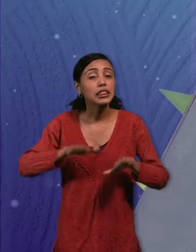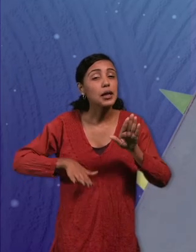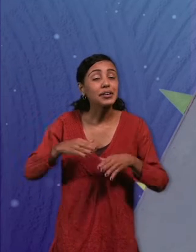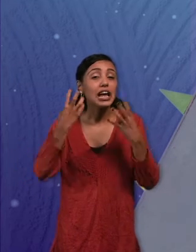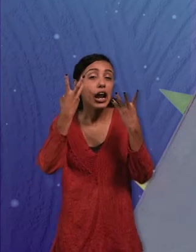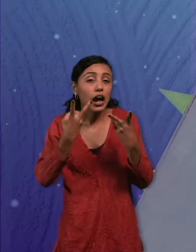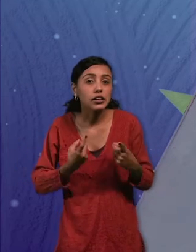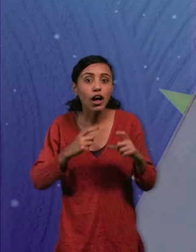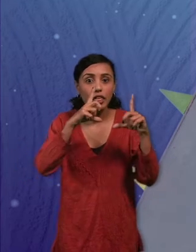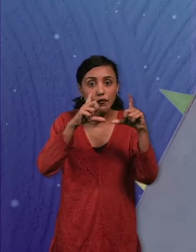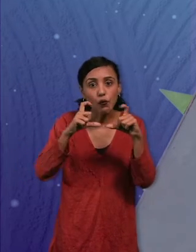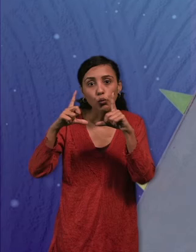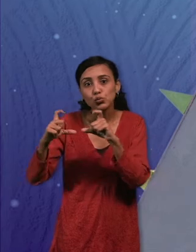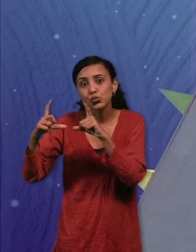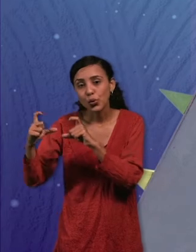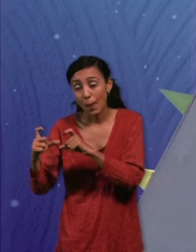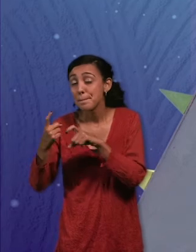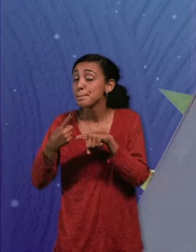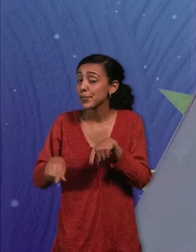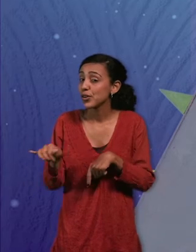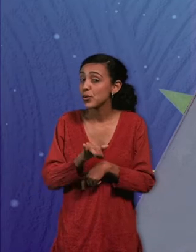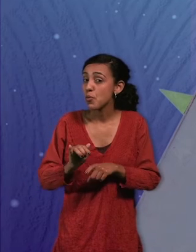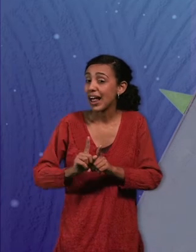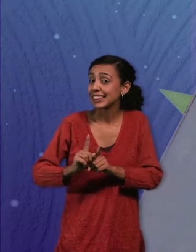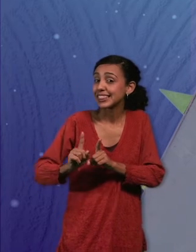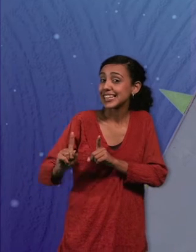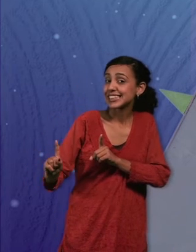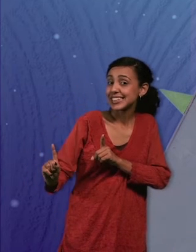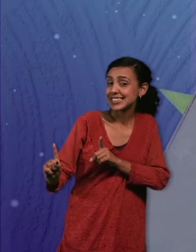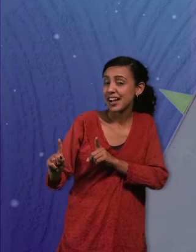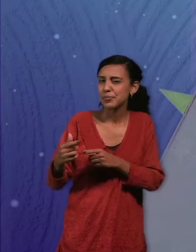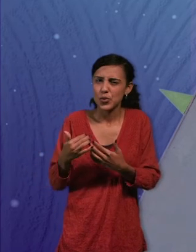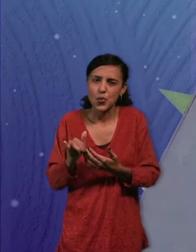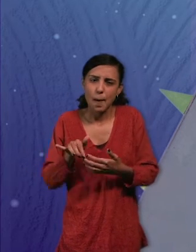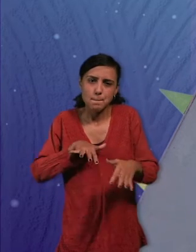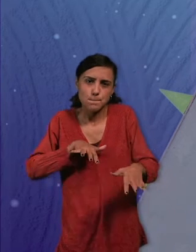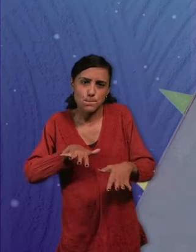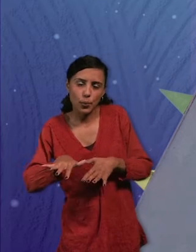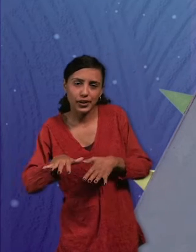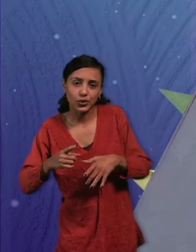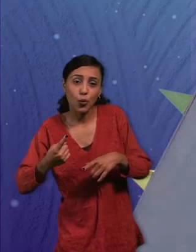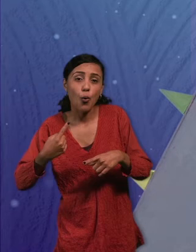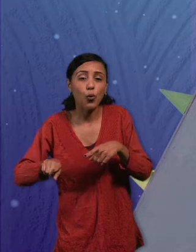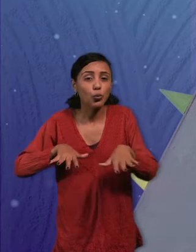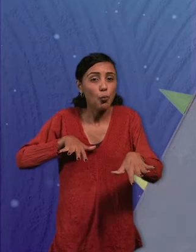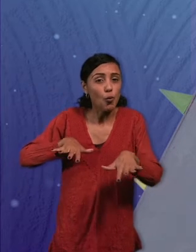fotogramas, pero también de la distancia entre un movimiento y el siguiente, entre una animación y la